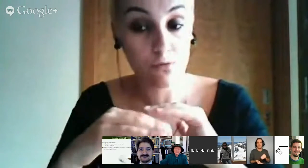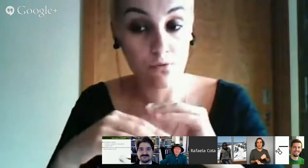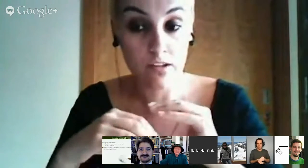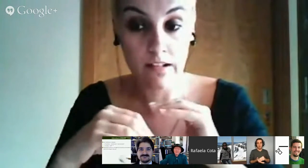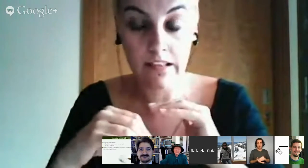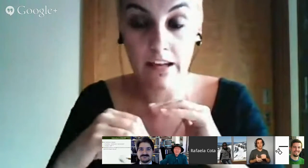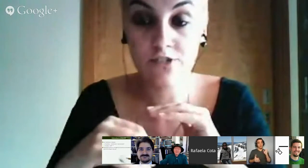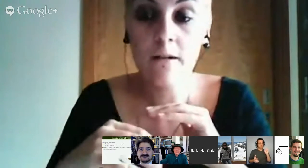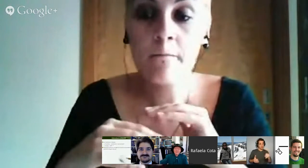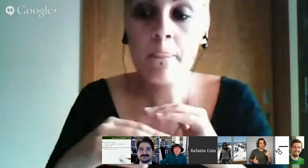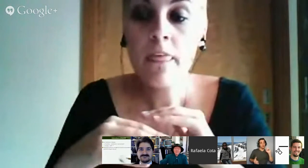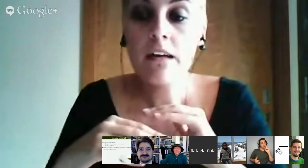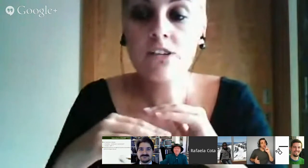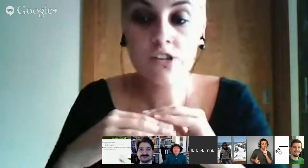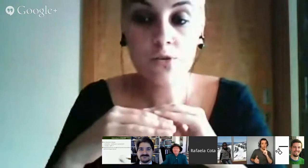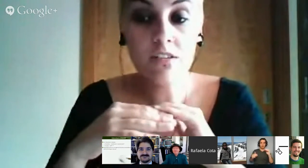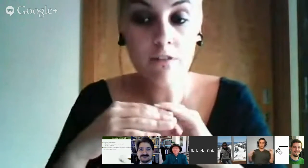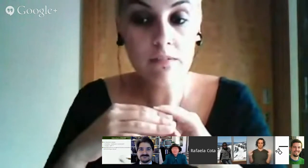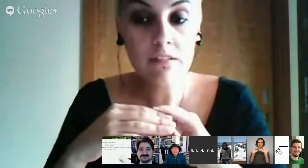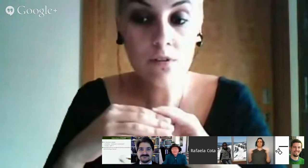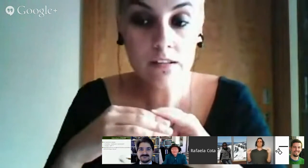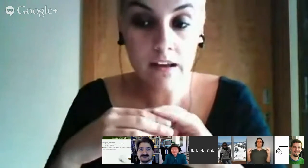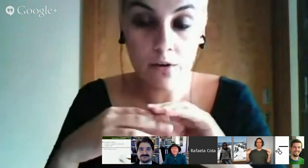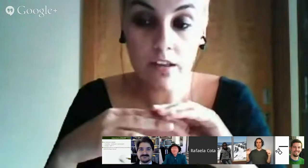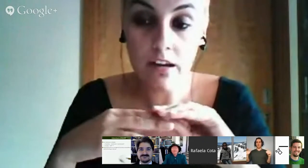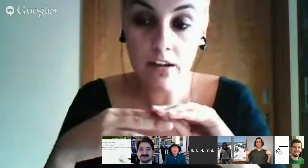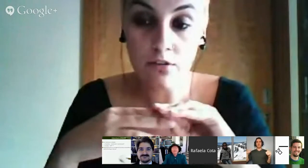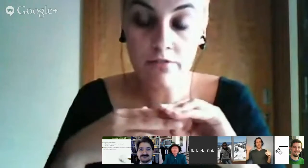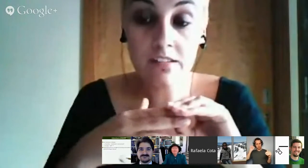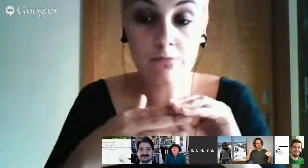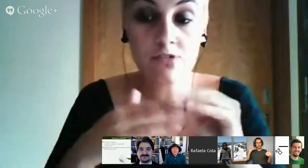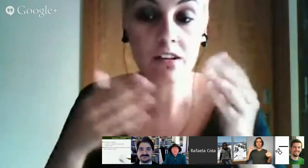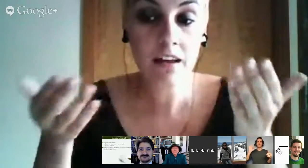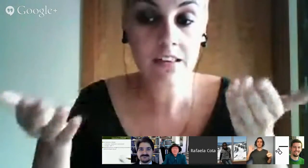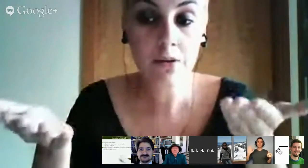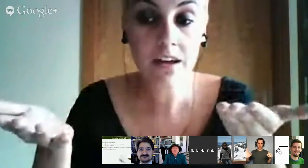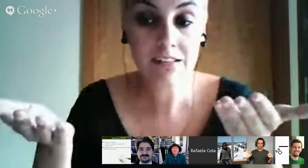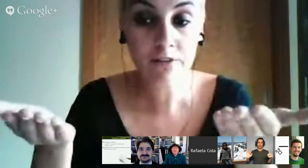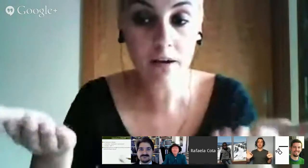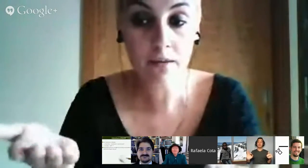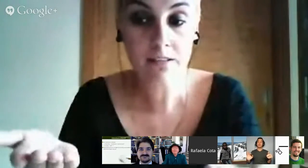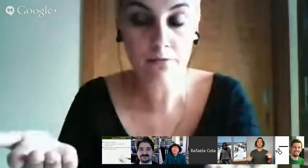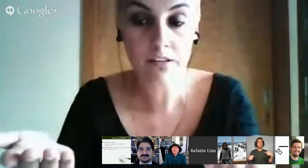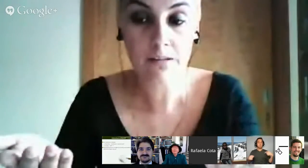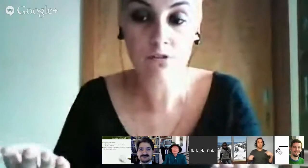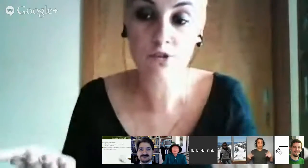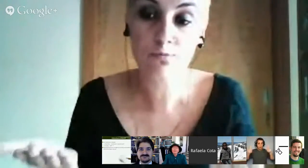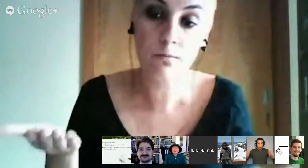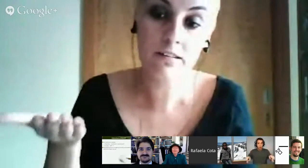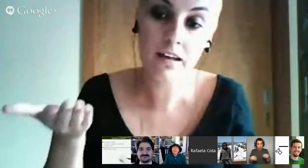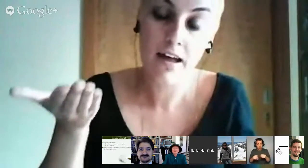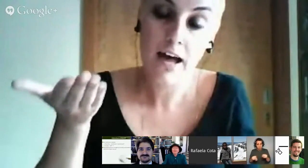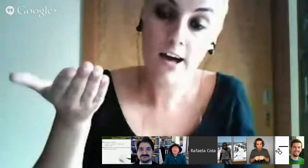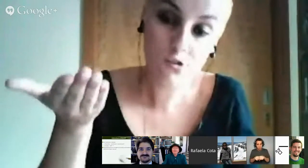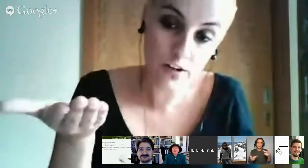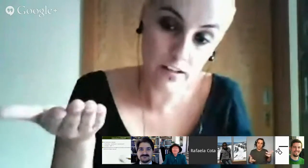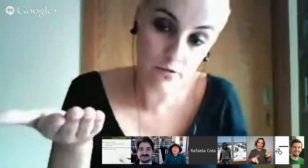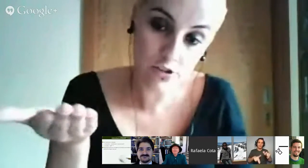surda, aliás, esteja com um desenvolvimento igualitário igual da criança ouvindo, temos de usar, então, essa ferramenta. Portanto, temos de disponibilizar a história em língua